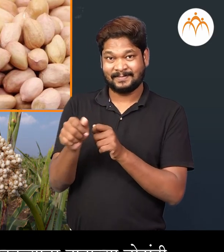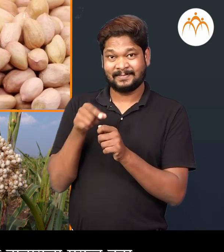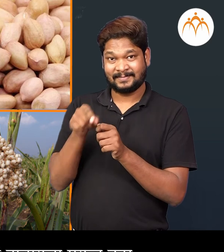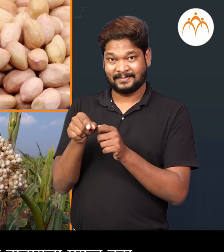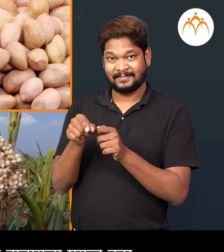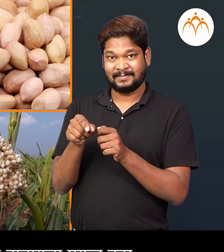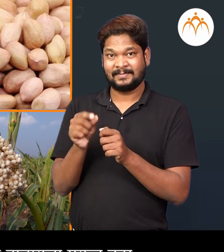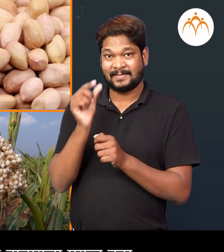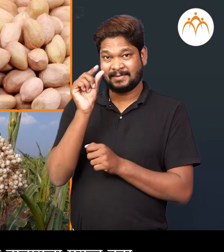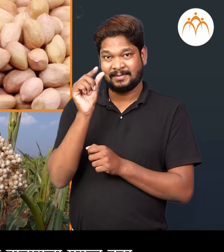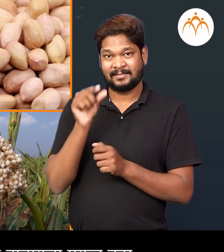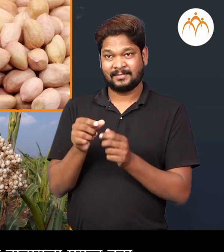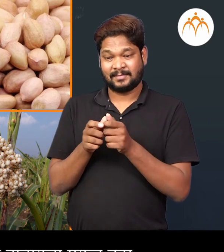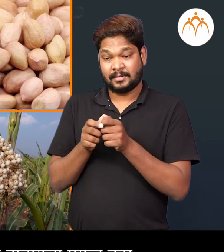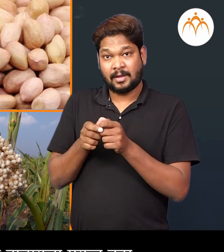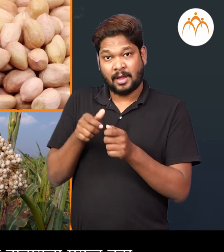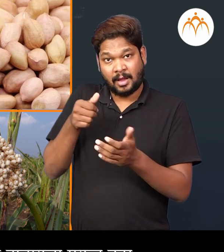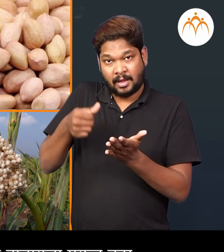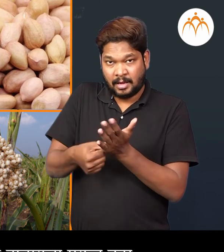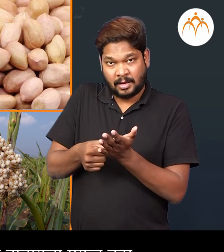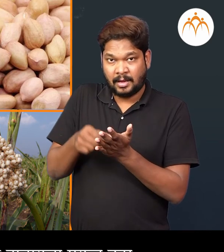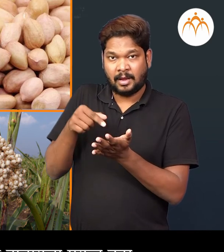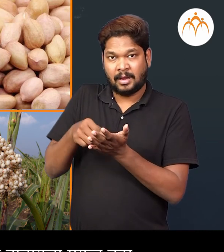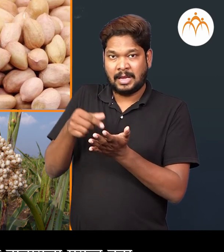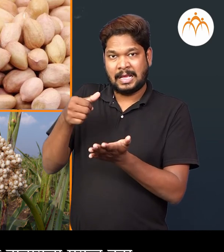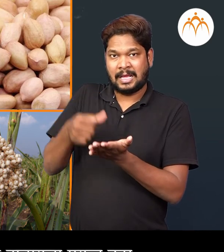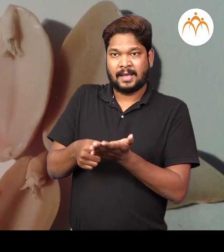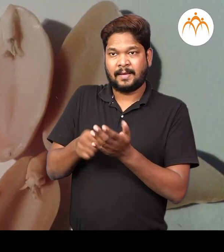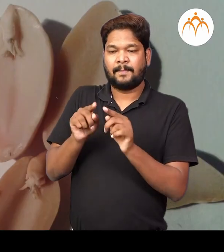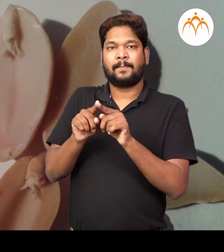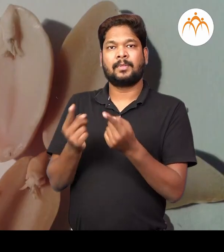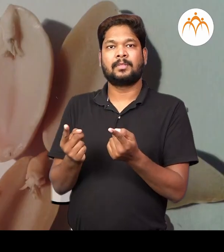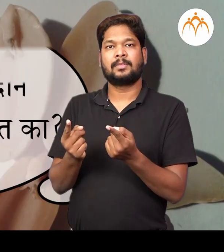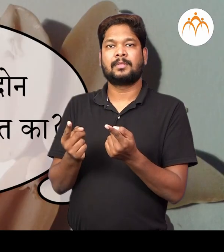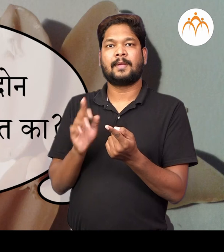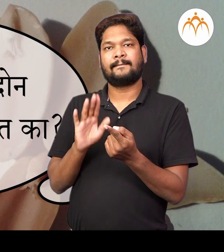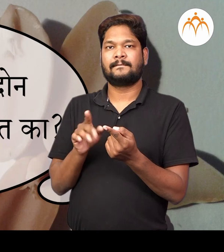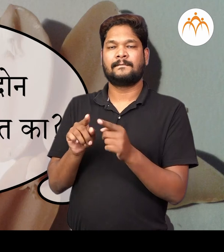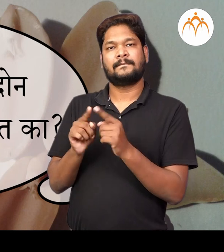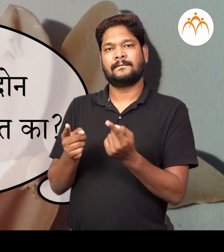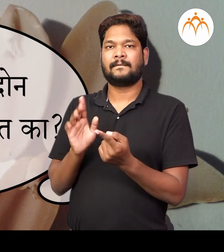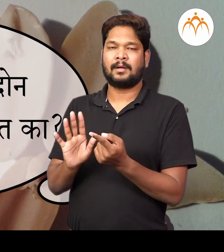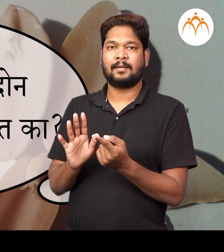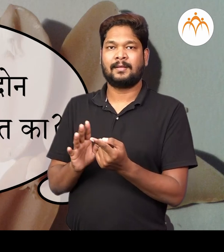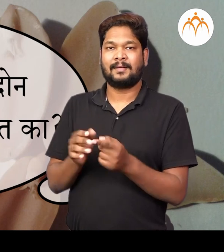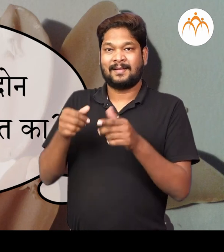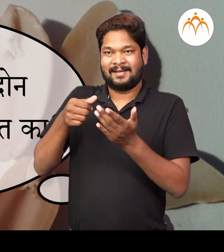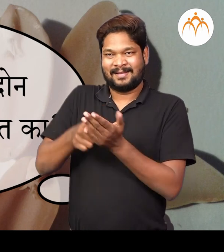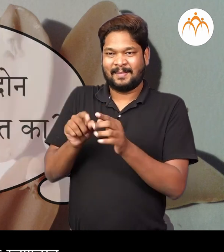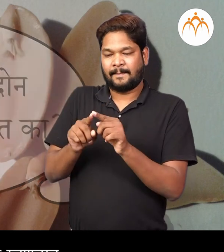मटार अनी शेंगदानेयाचे भी दाबाई सा प्रहत न करा। तुम्हाला बीचे दोन भाग जालेली दिस्तात का?